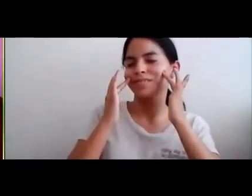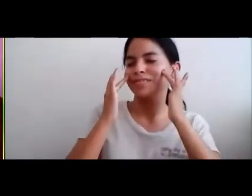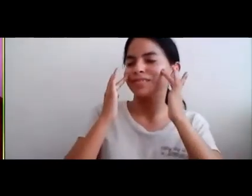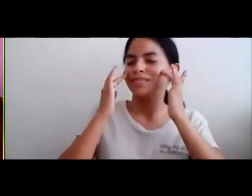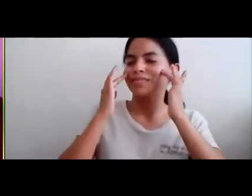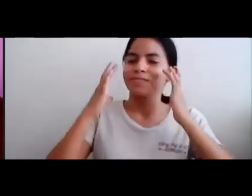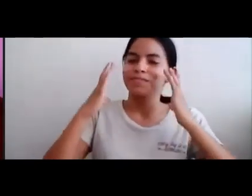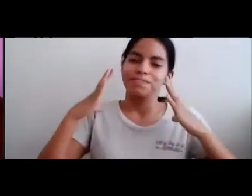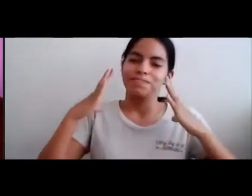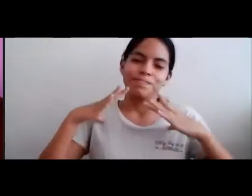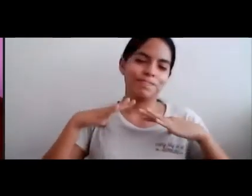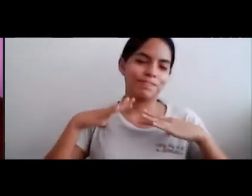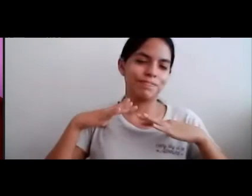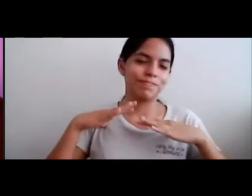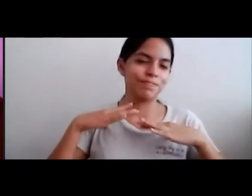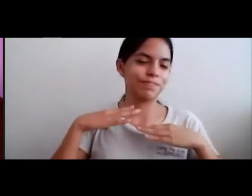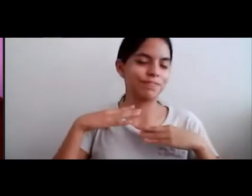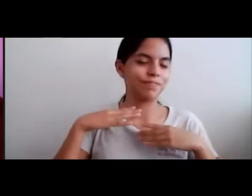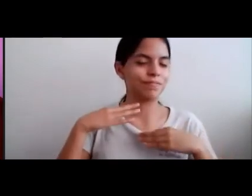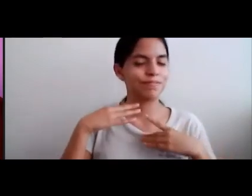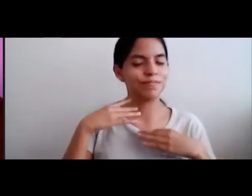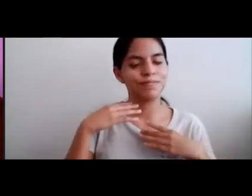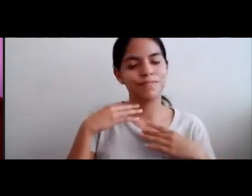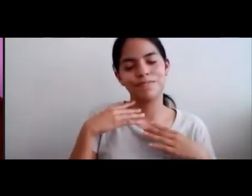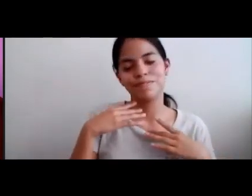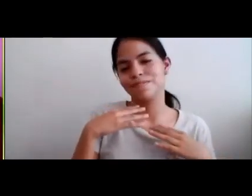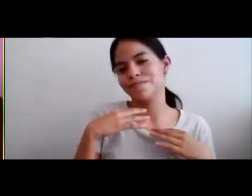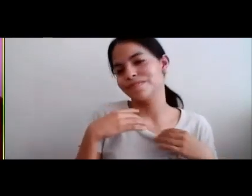Todos Estaban Muy Muy contentos Muy felices